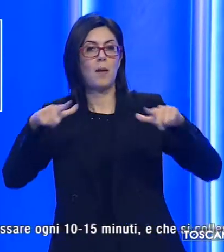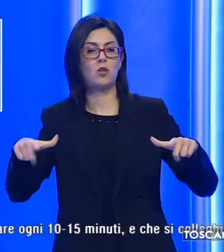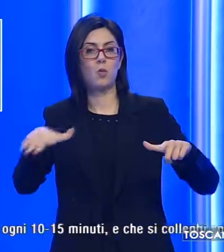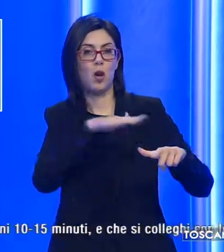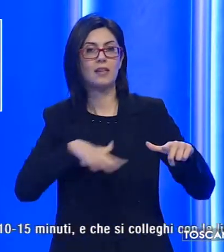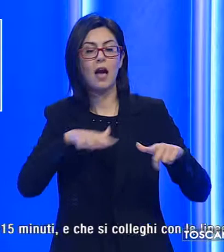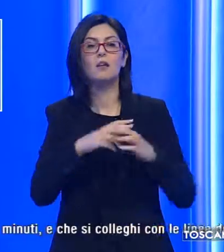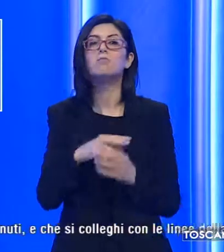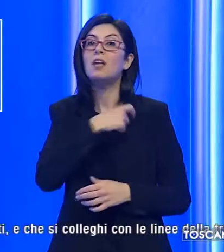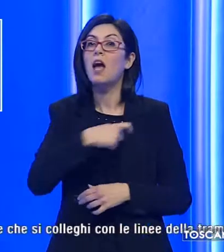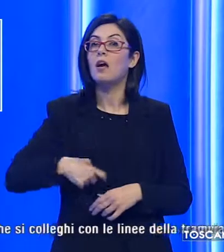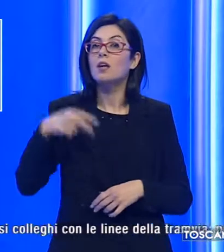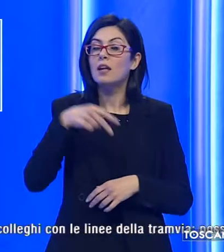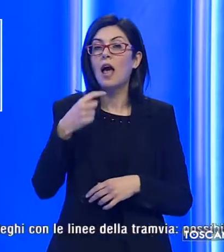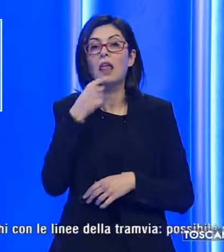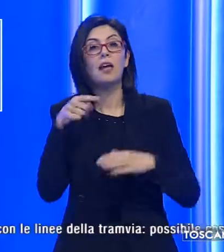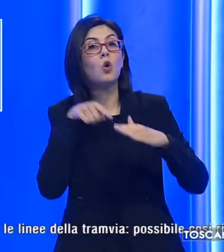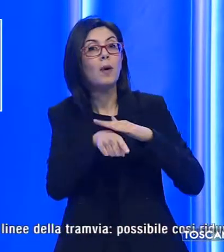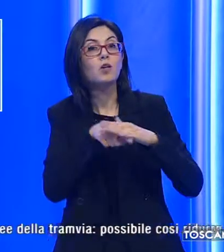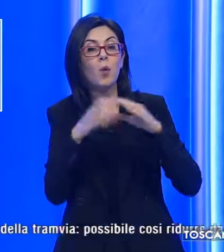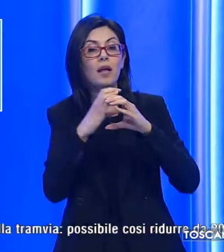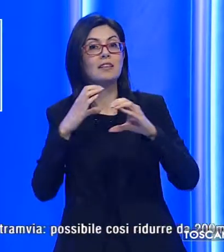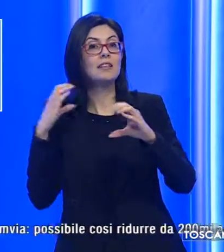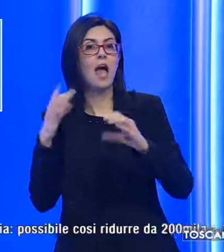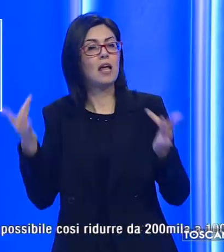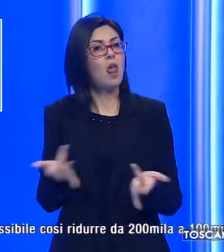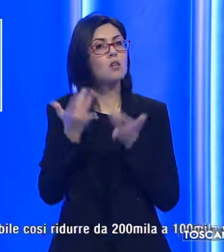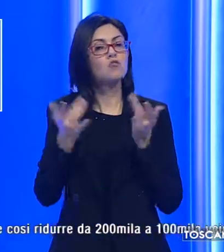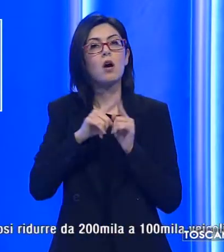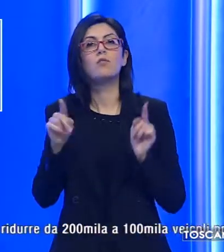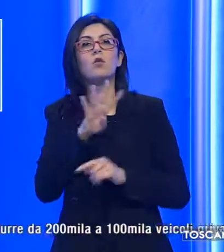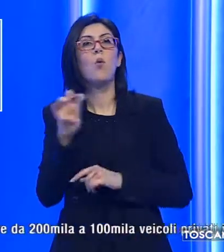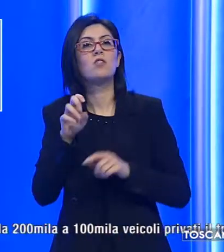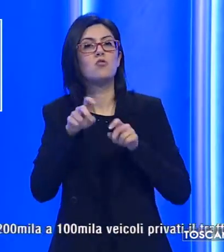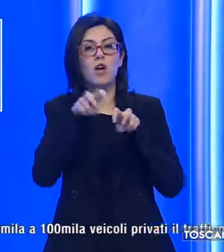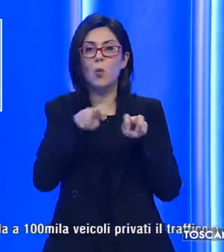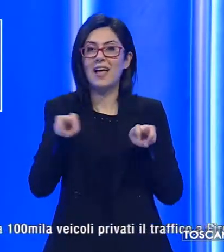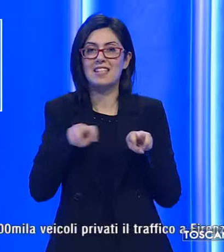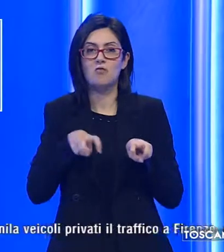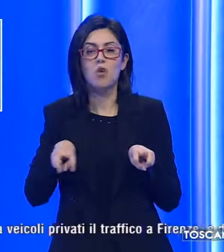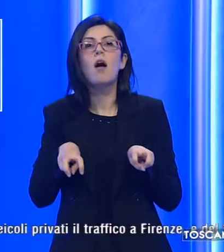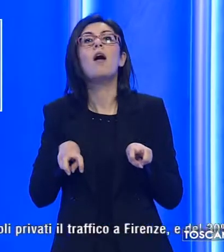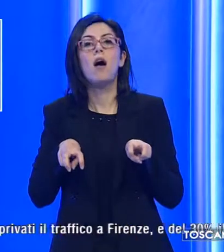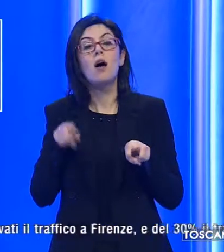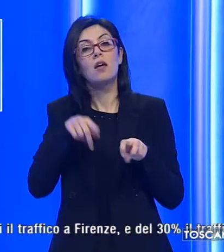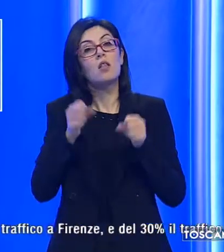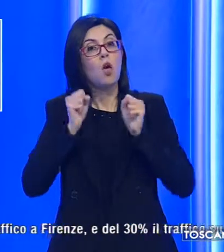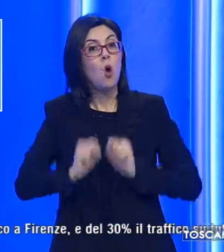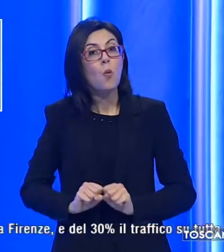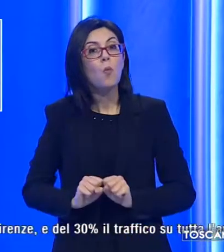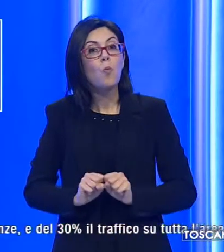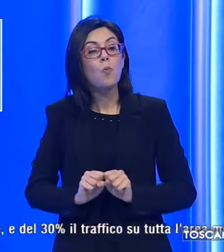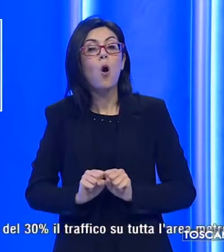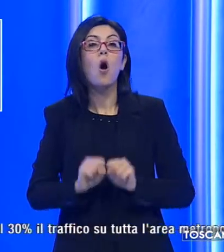Nardella ha parlato di una metropolitana con treni leggeri fino a 400 passeggeri che possano passare ogni